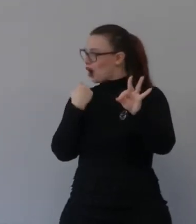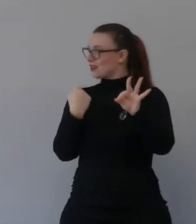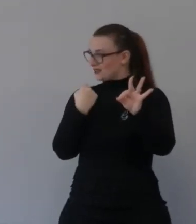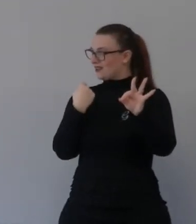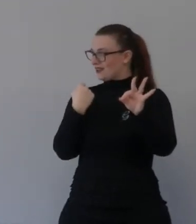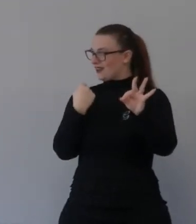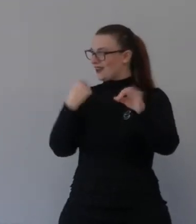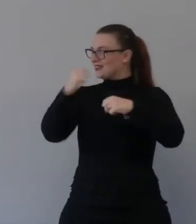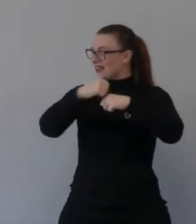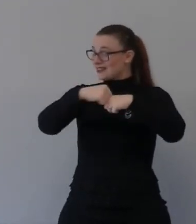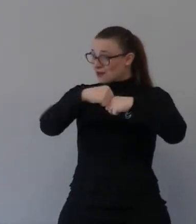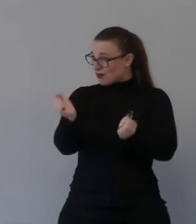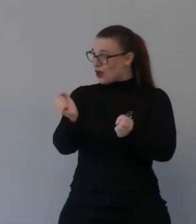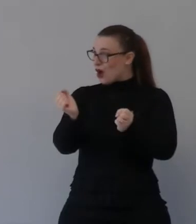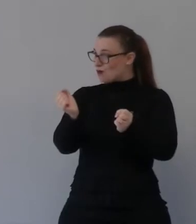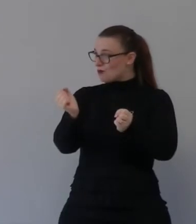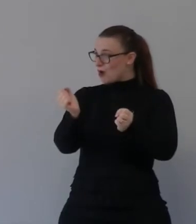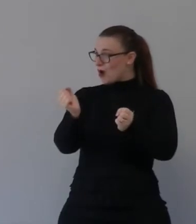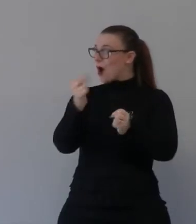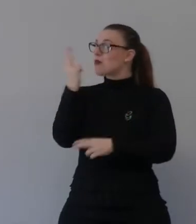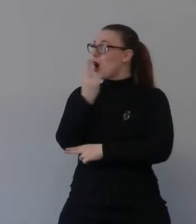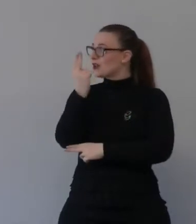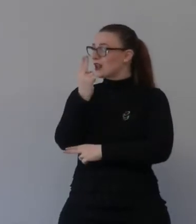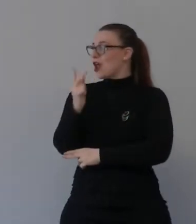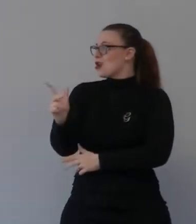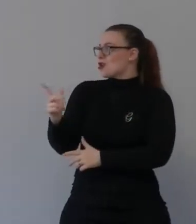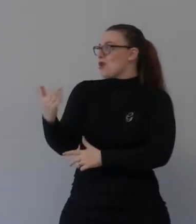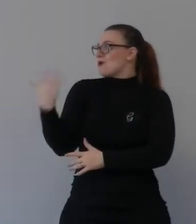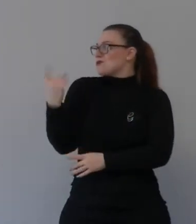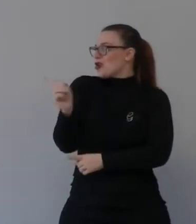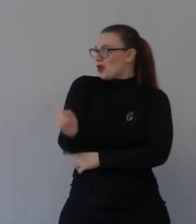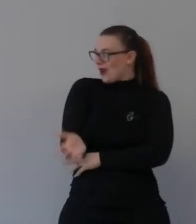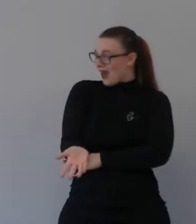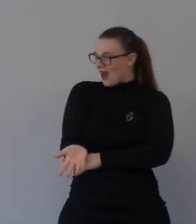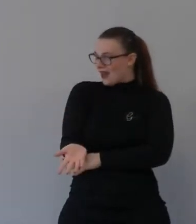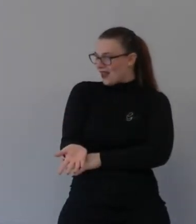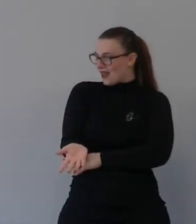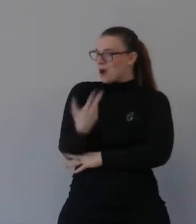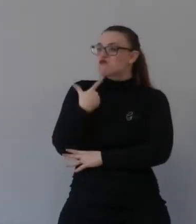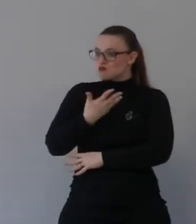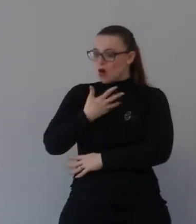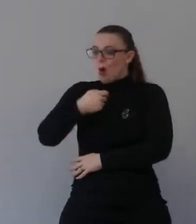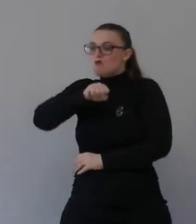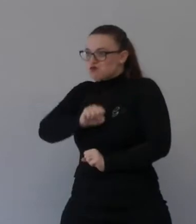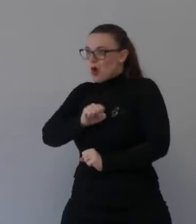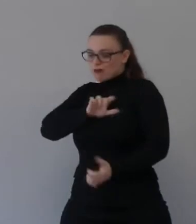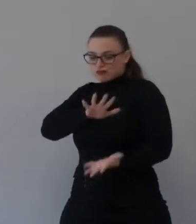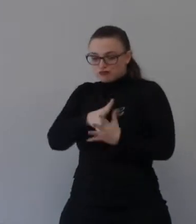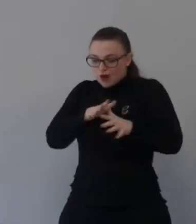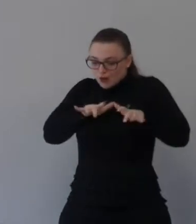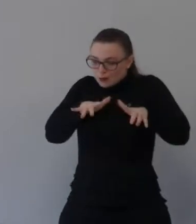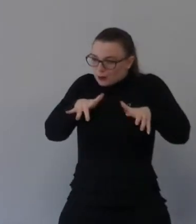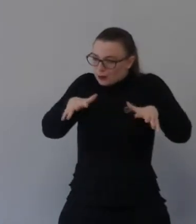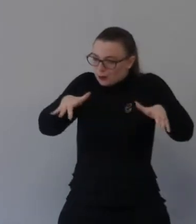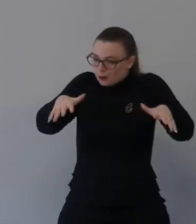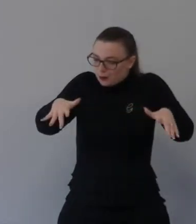non sarà la fine perché tu rinascerai avranno radici profondi capaci capaci di